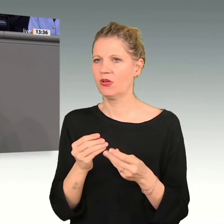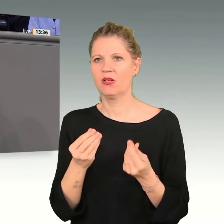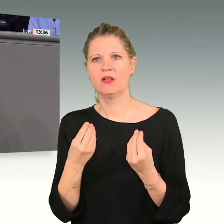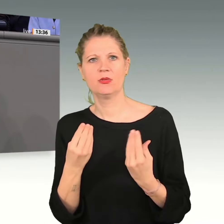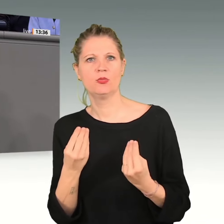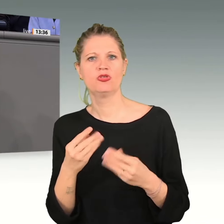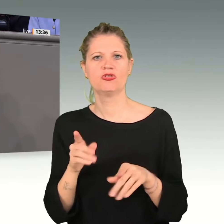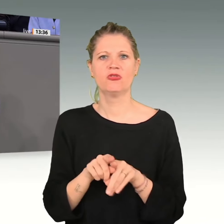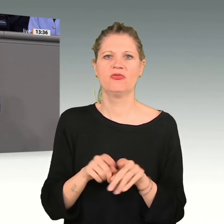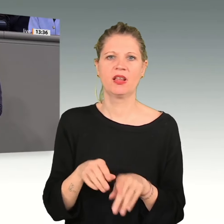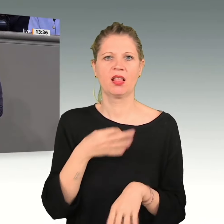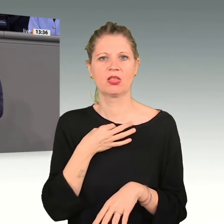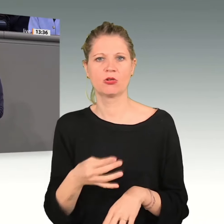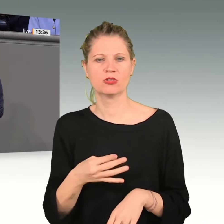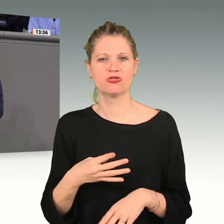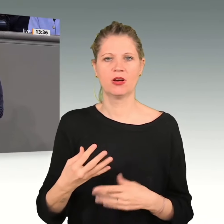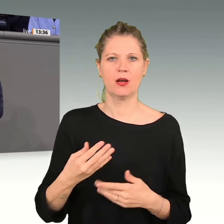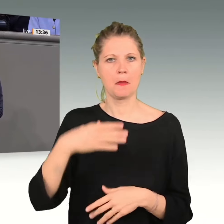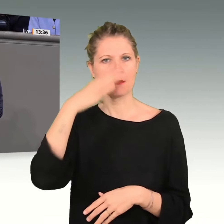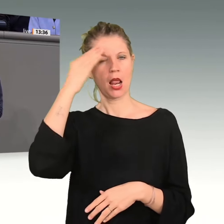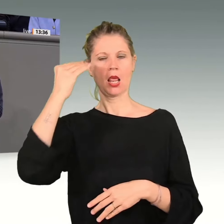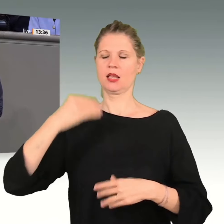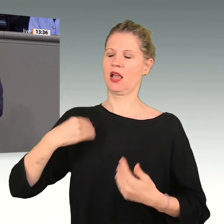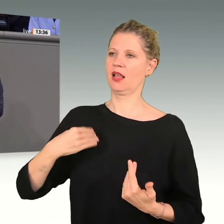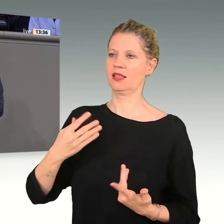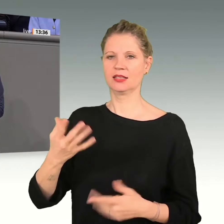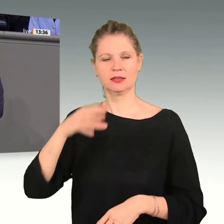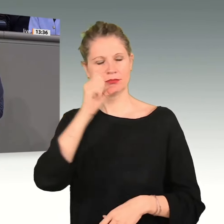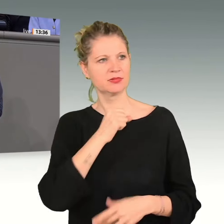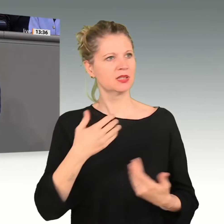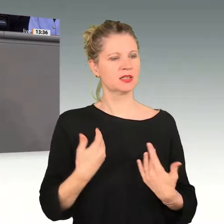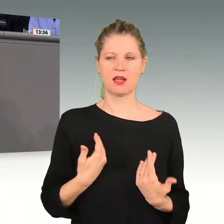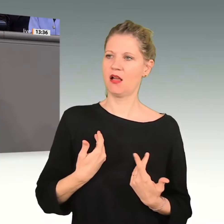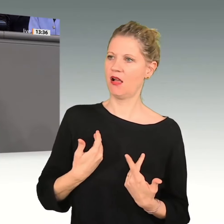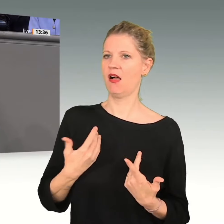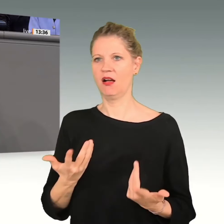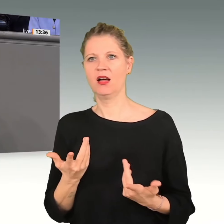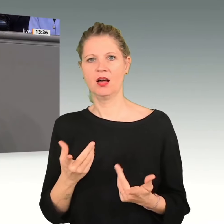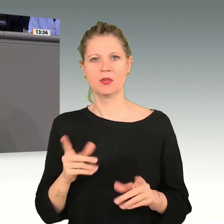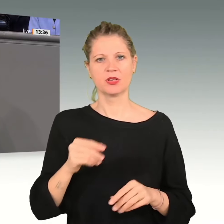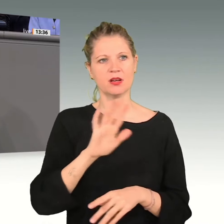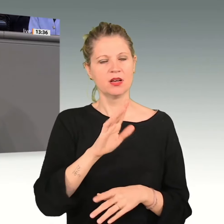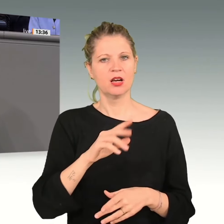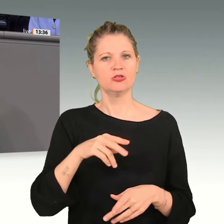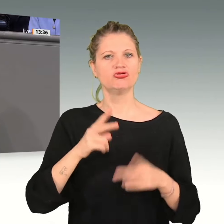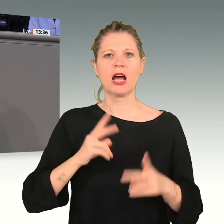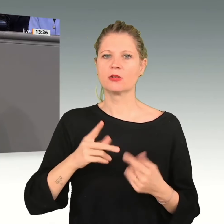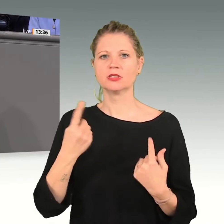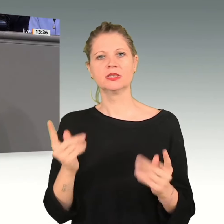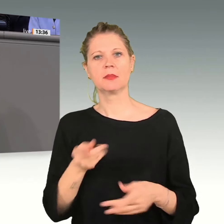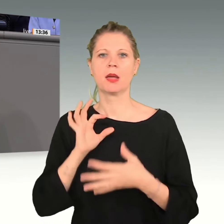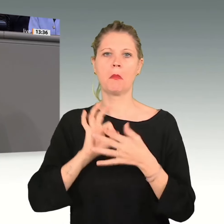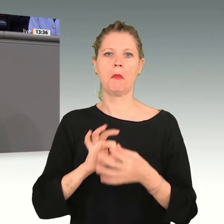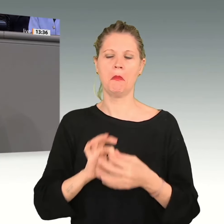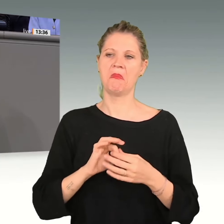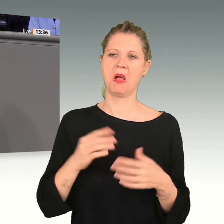der Erkenntnis, dass ihr Status in der Gesellschaft nicht mehr von der Dicke ihrer Autos bestimmt wird. Ich möchte